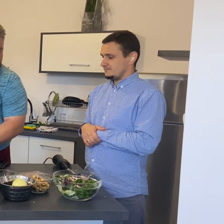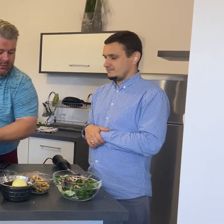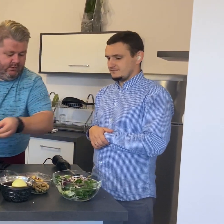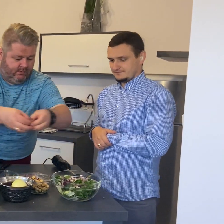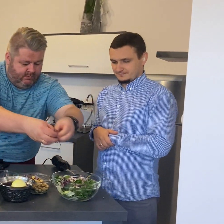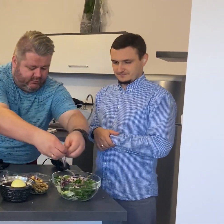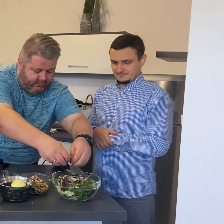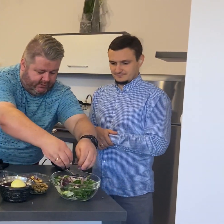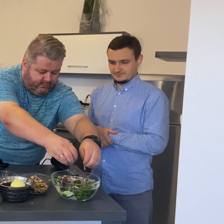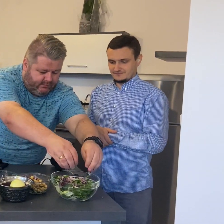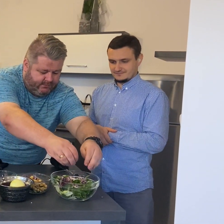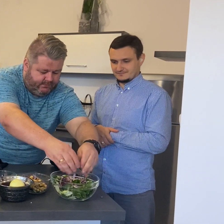Proszę bardzo,